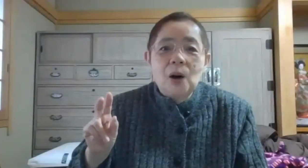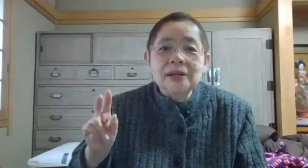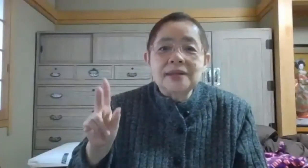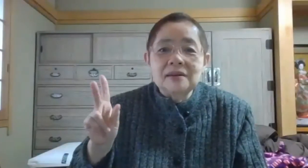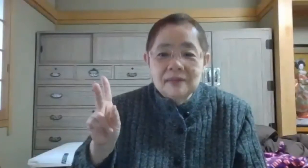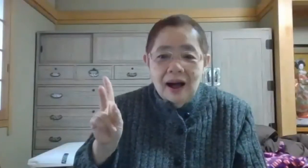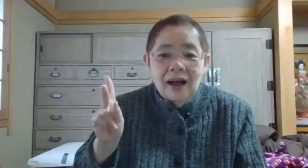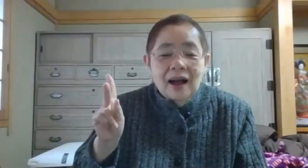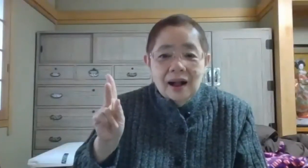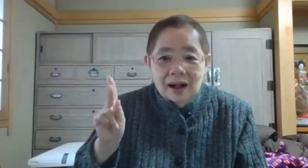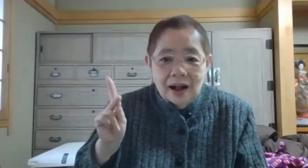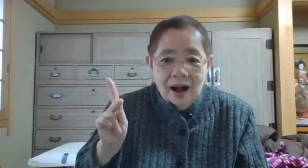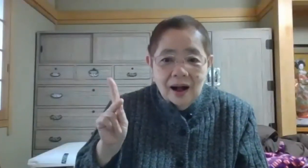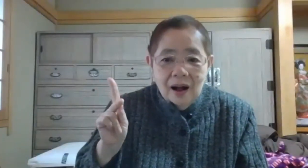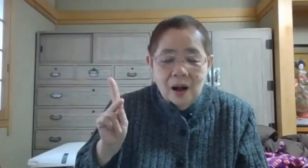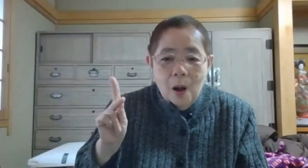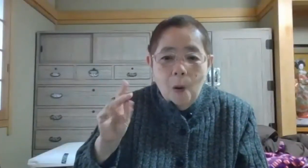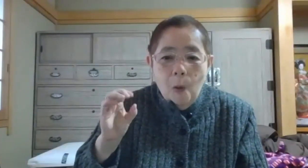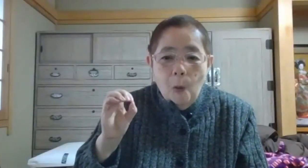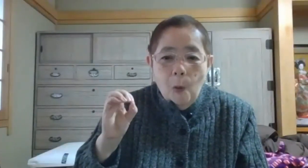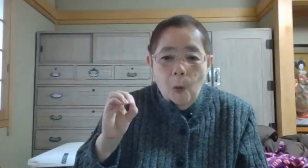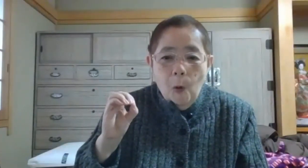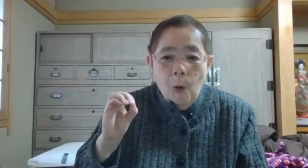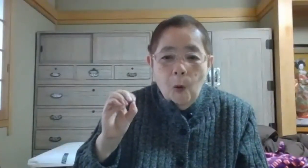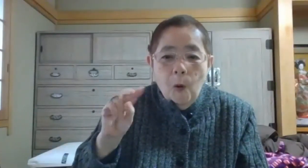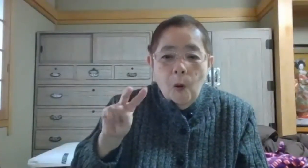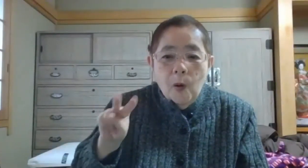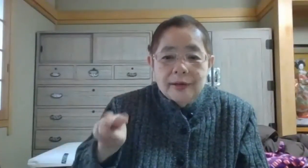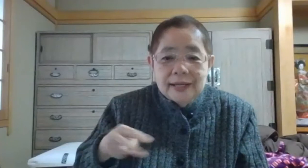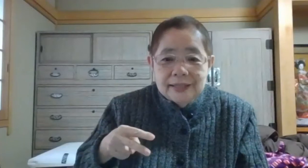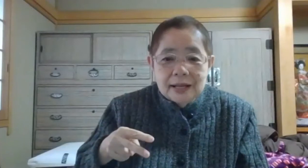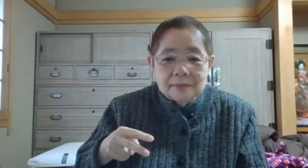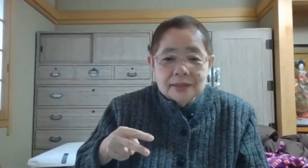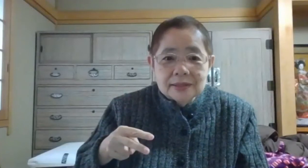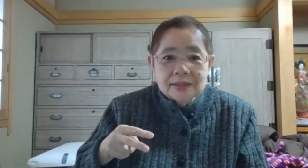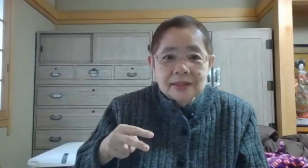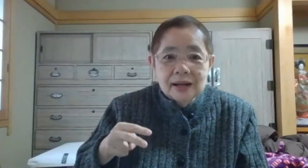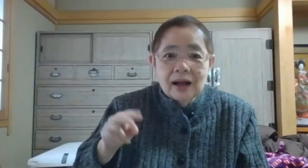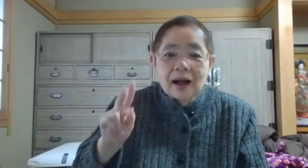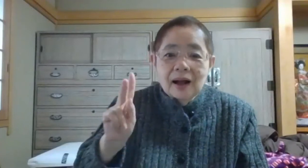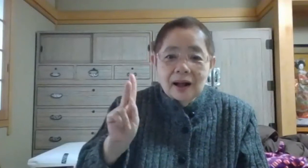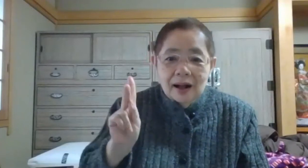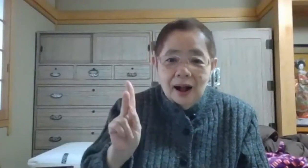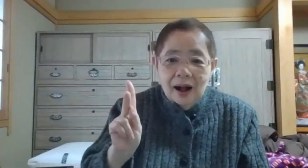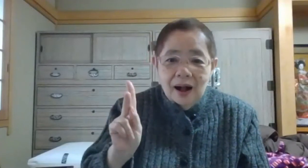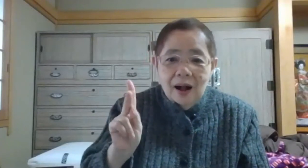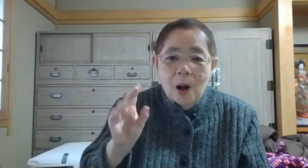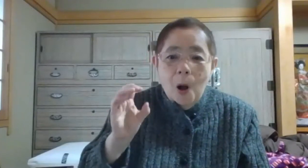オリさんはカオリになりますオリはリ